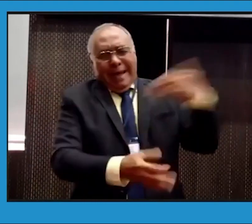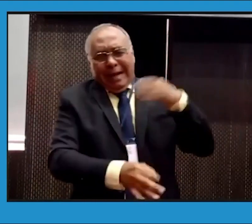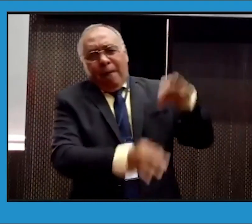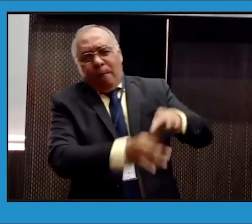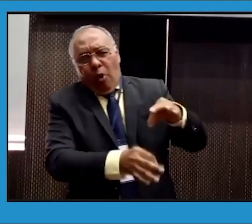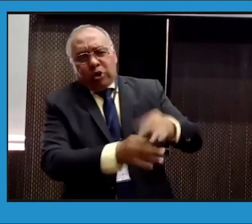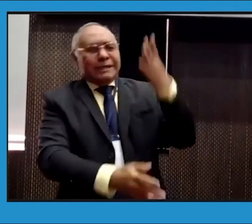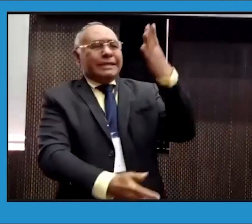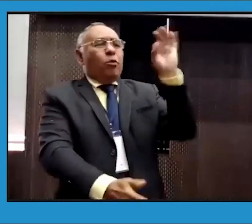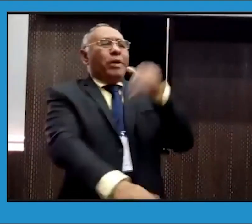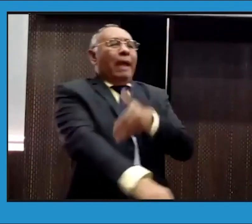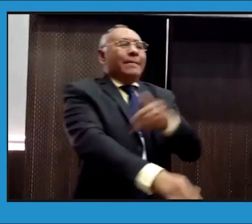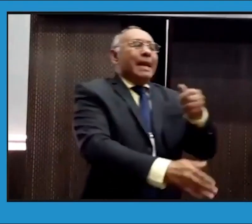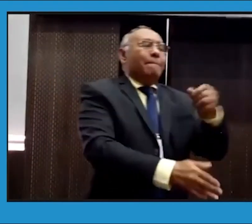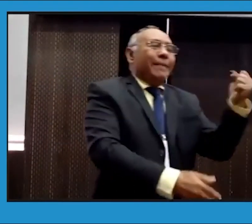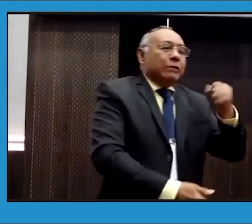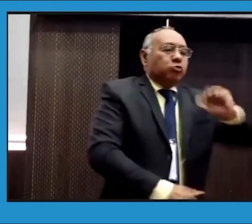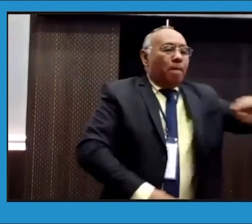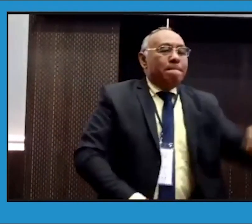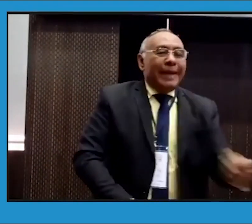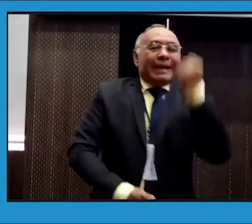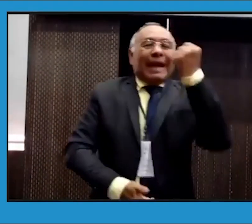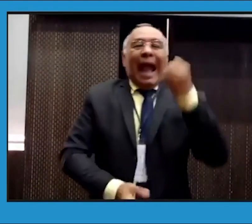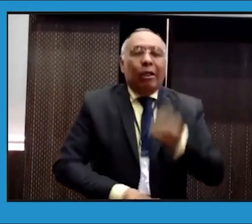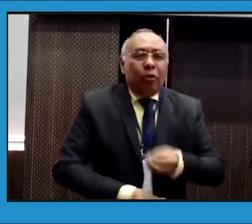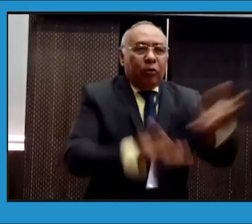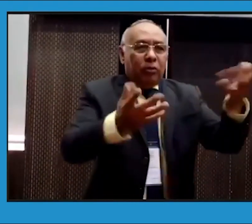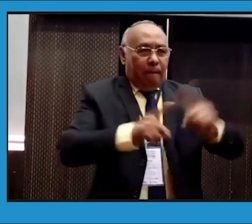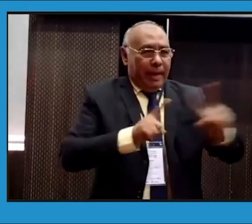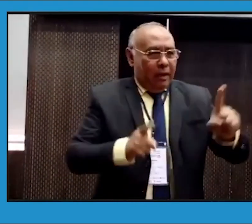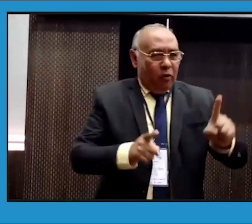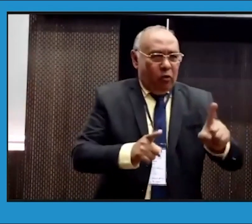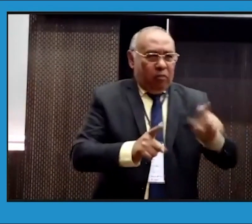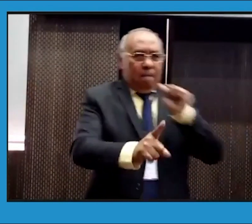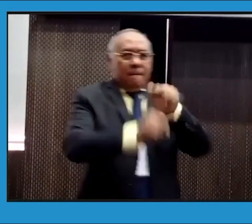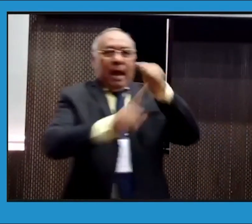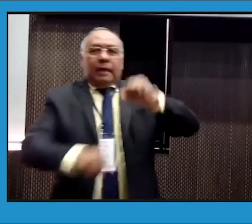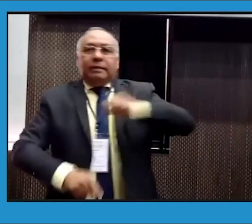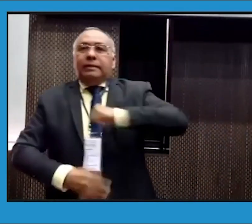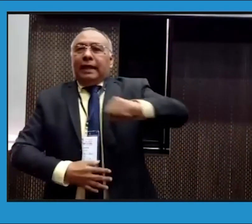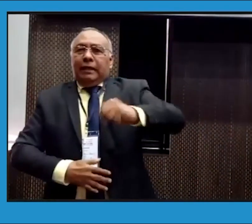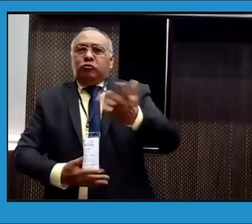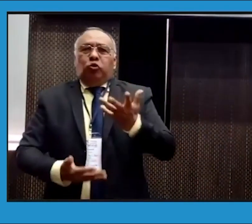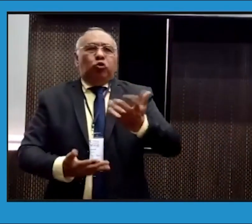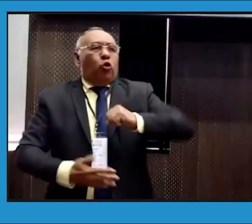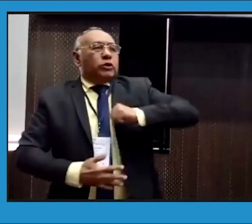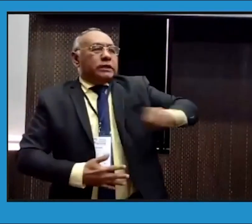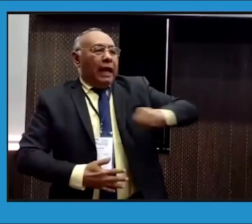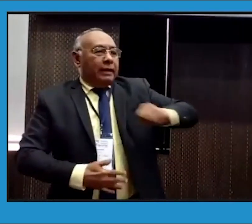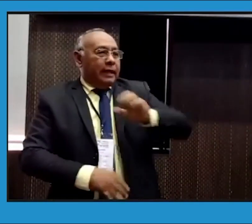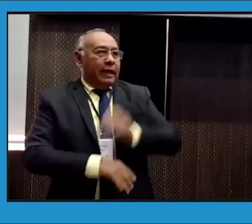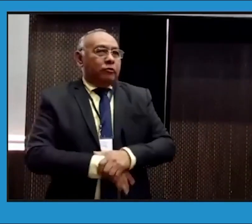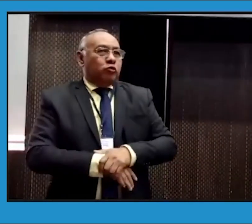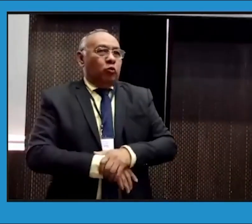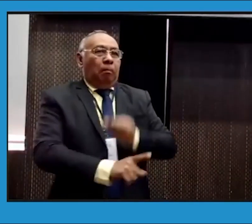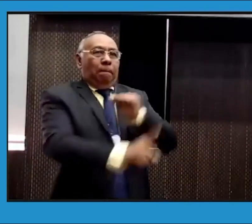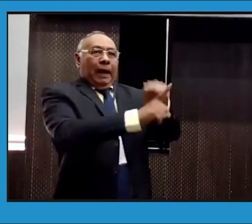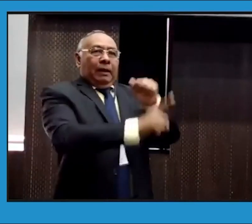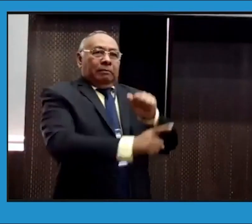saben, siempre dicen, nosotros les prometemos determinados mercados, pero el derecho, les damos mercados, pero ¿y el